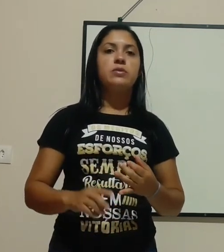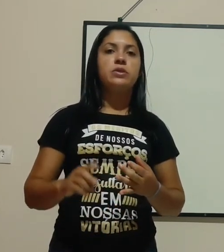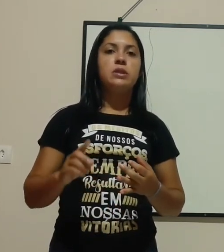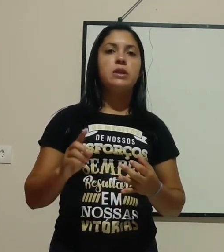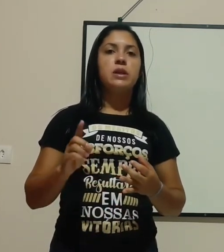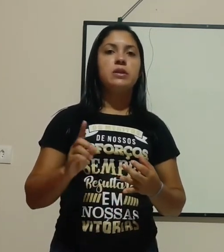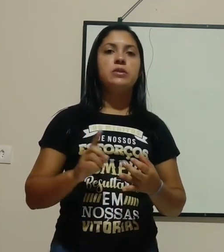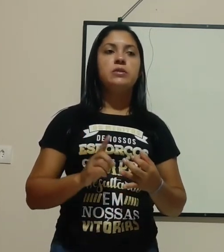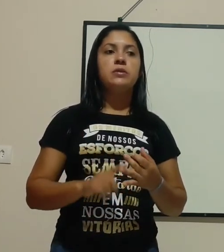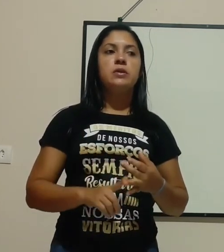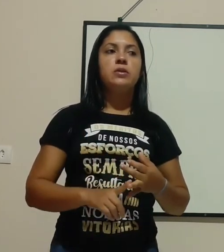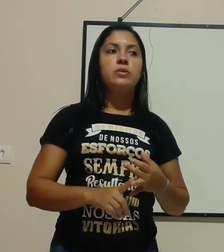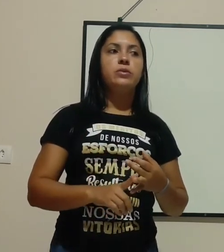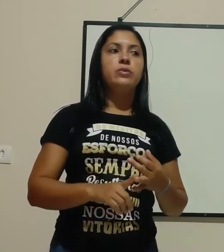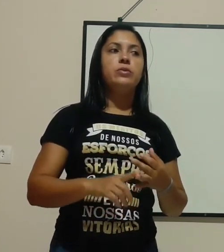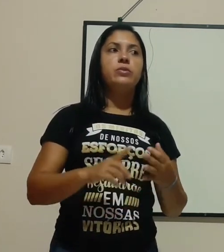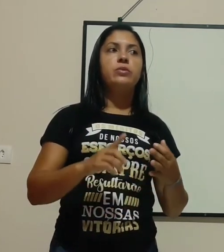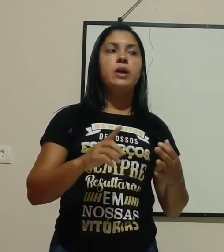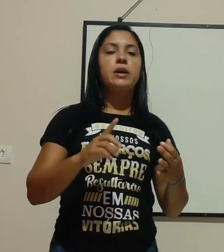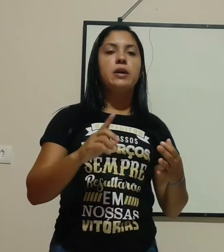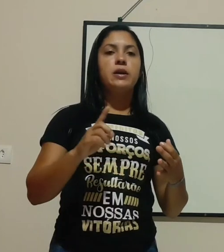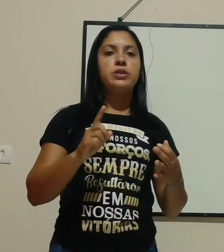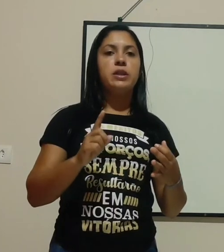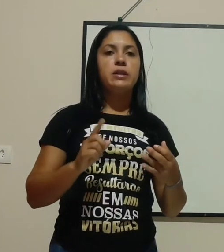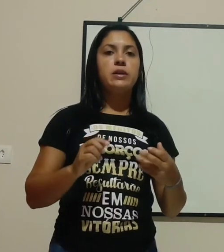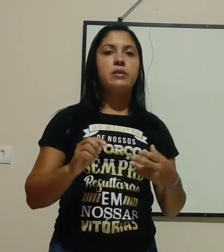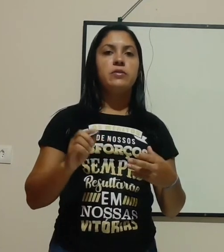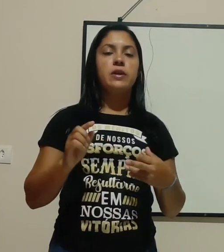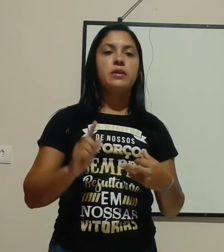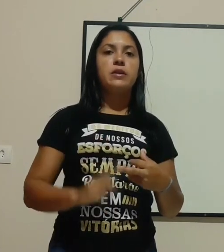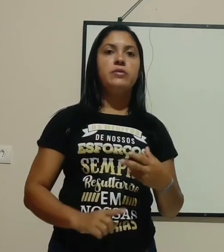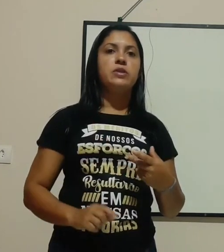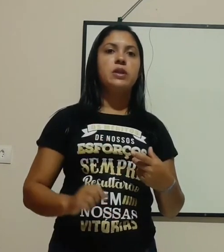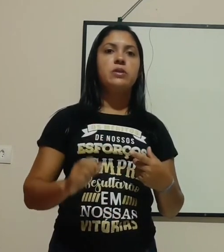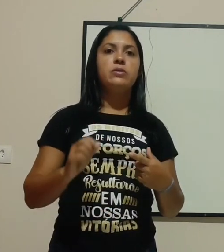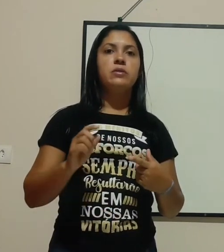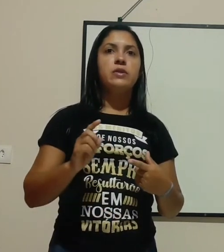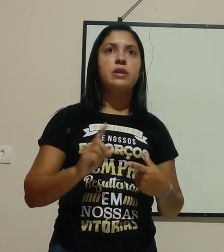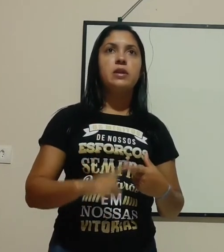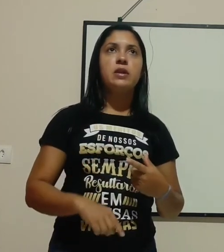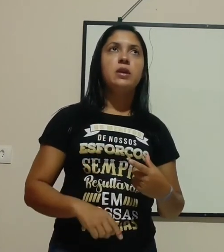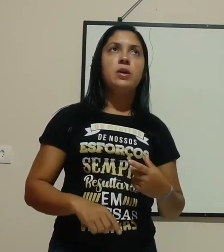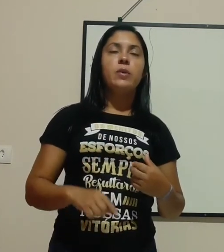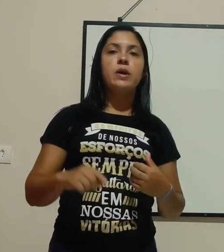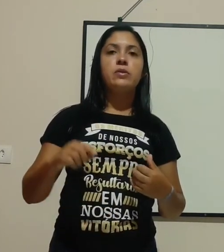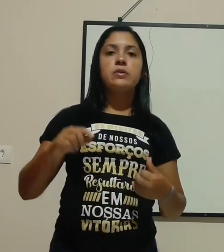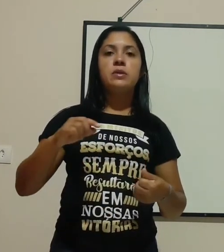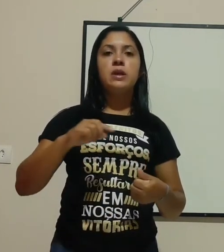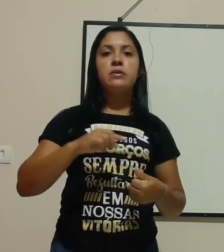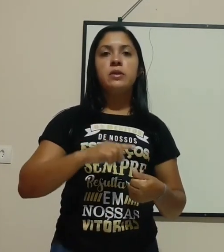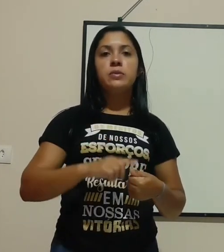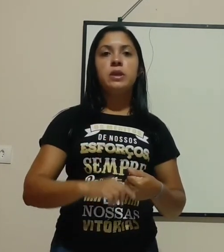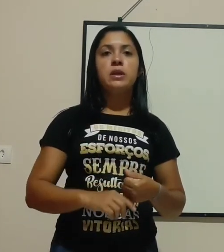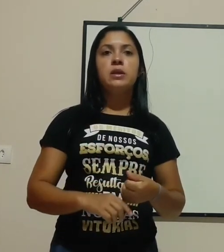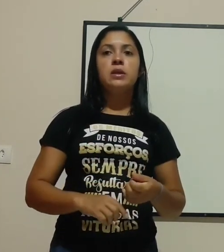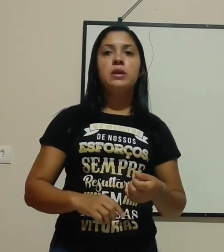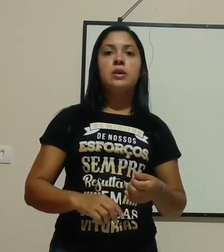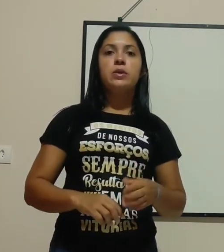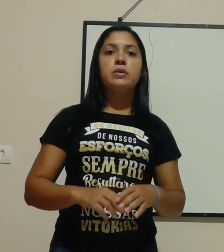utilidade, a geladeira não vai ter, o ventilador não vai ter, o ar-condicionado não tem. Ou